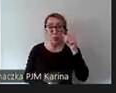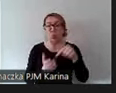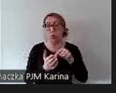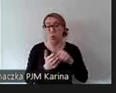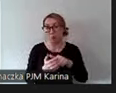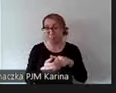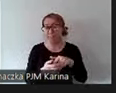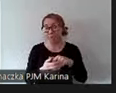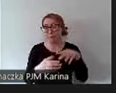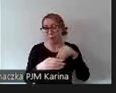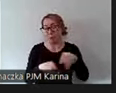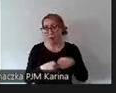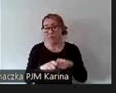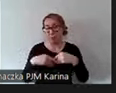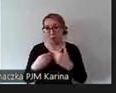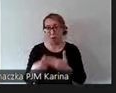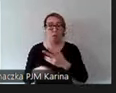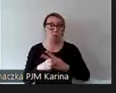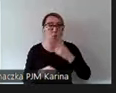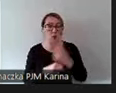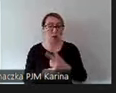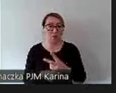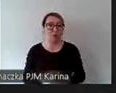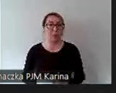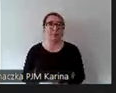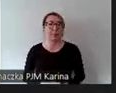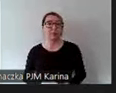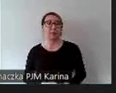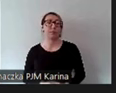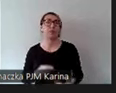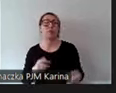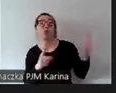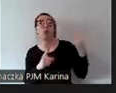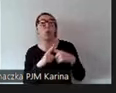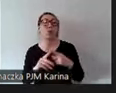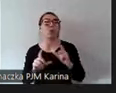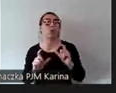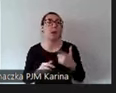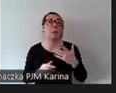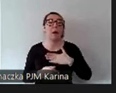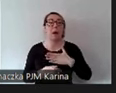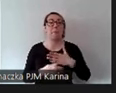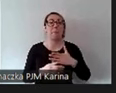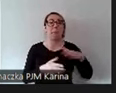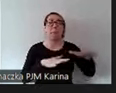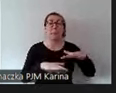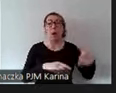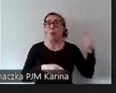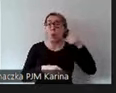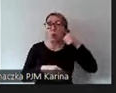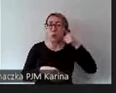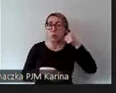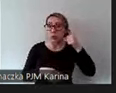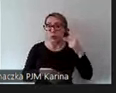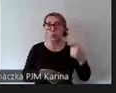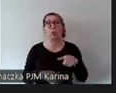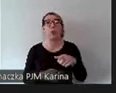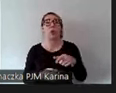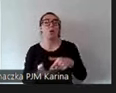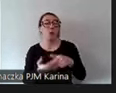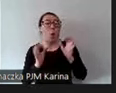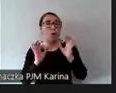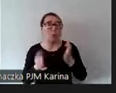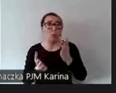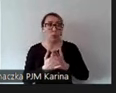zapewniamy tą dostępność. Dodatkowo też mamy punkt protetyki słuchu, który oficjalnie naprawdę z